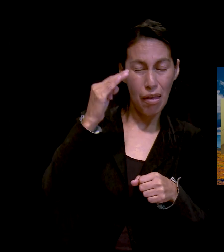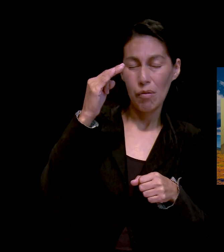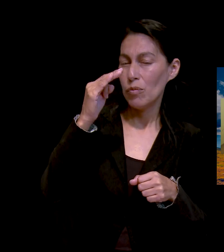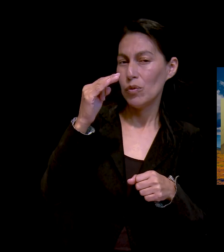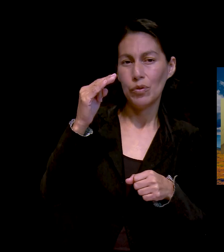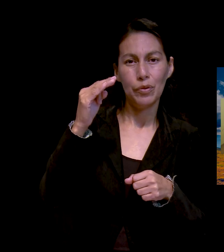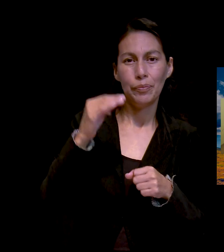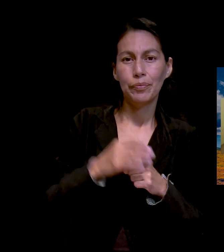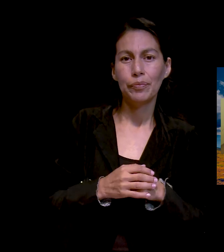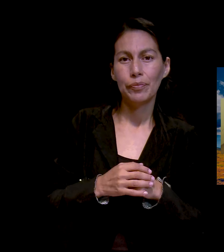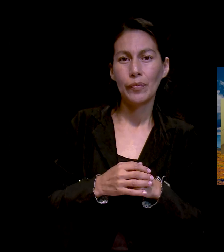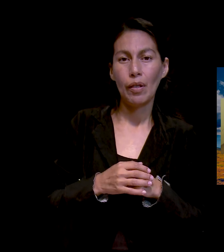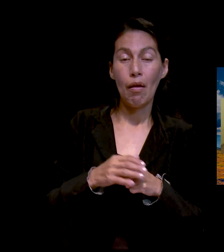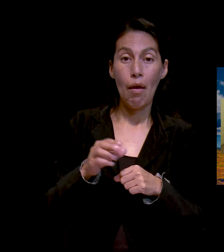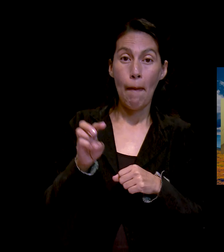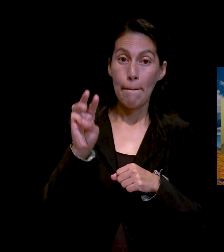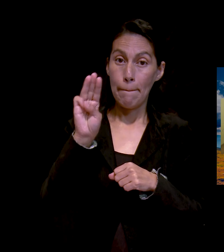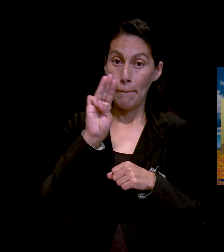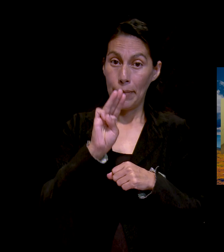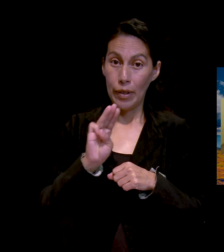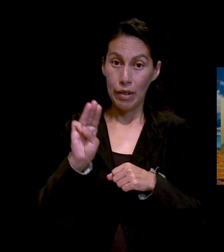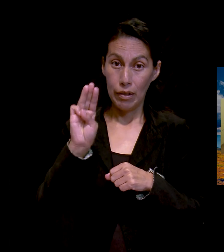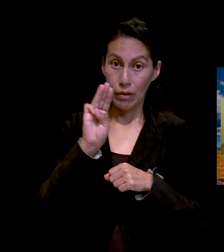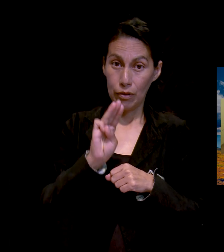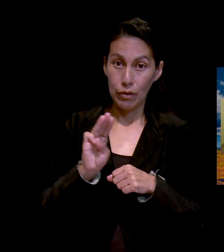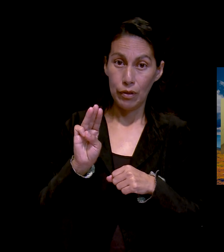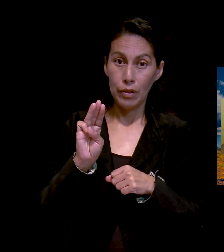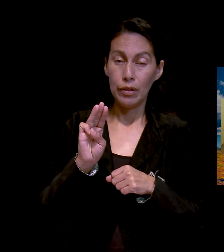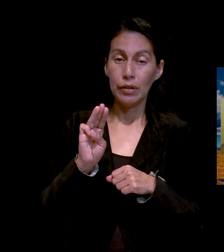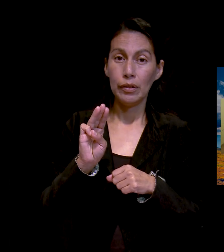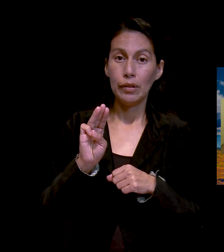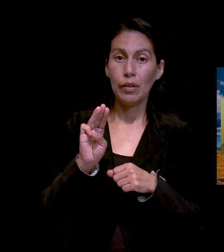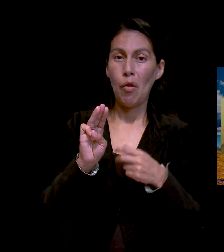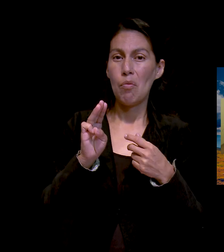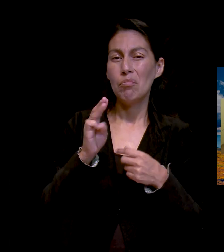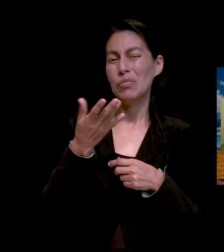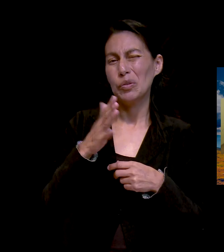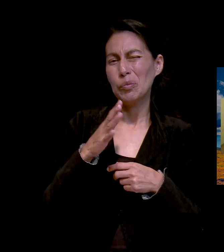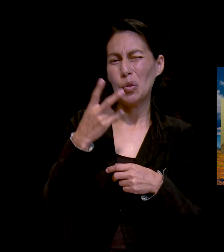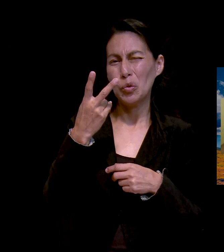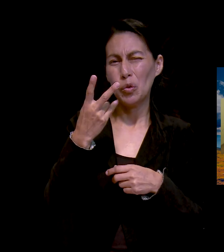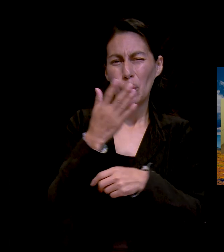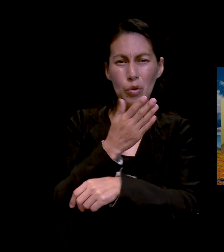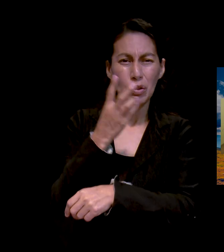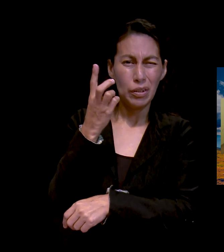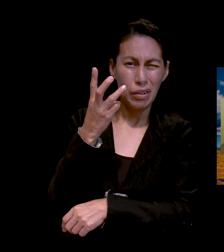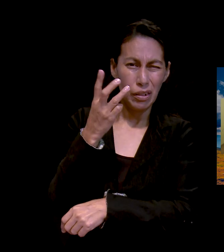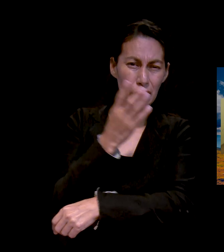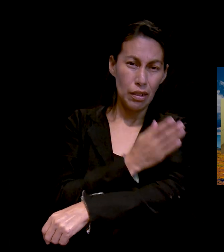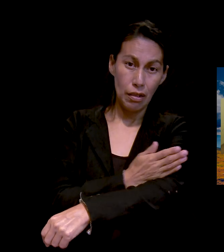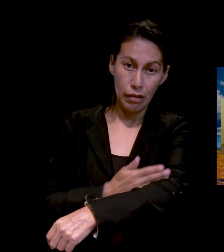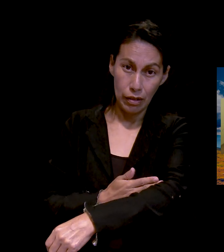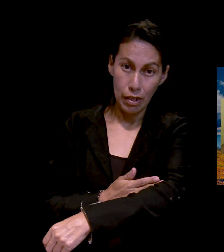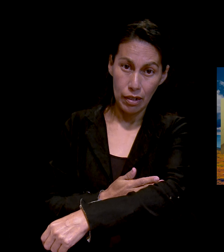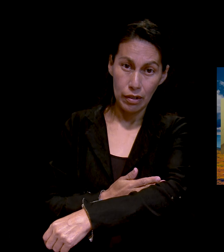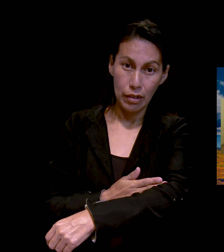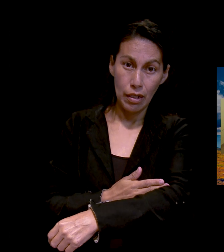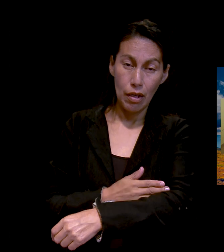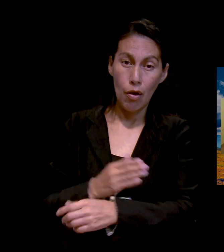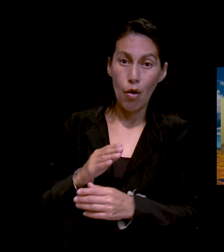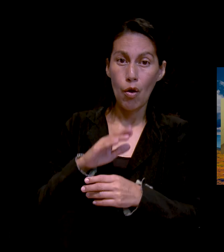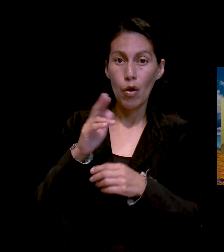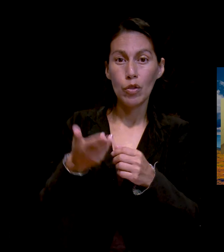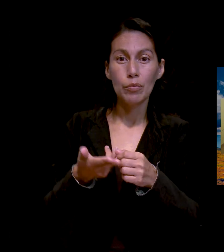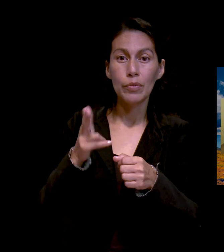Ella entró un miércoles como a las 2 de la tarde, 2, 3 de la tarde. Y murió el jueves en la madrugada.